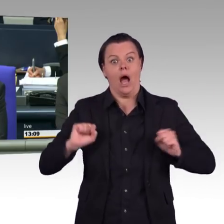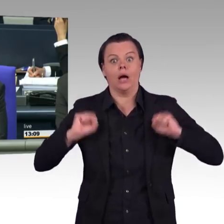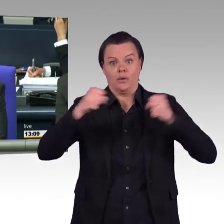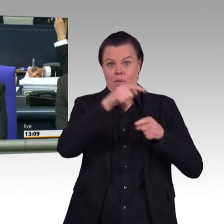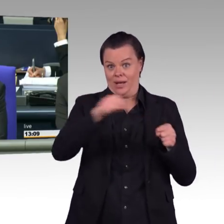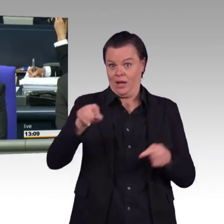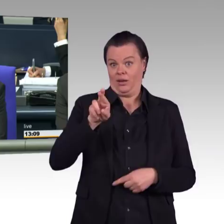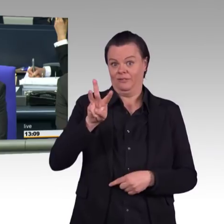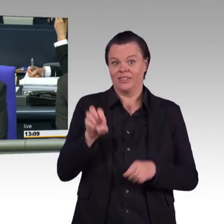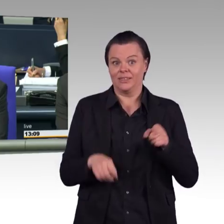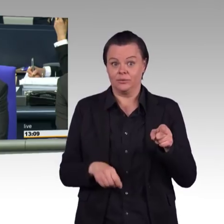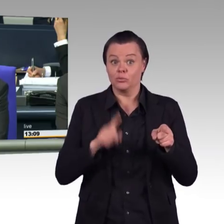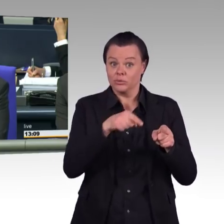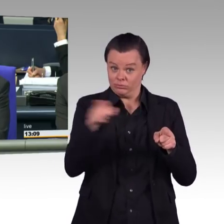Sie können ja nur schlechter dastehen.